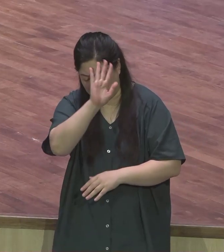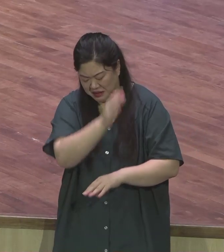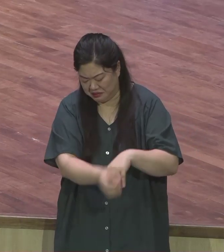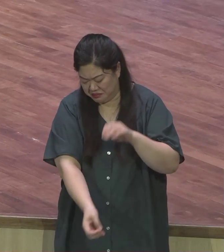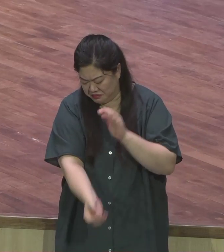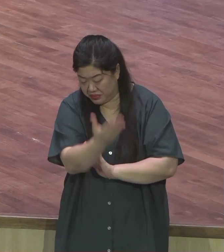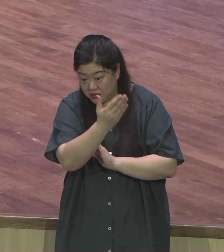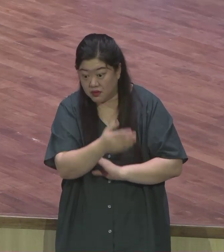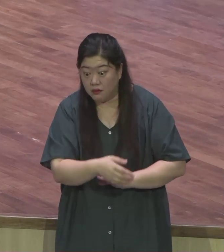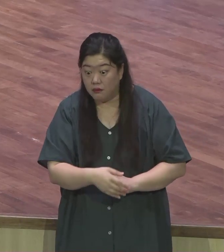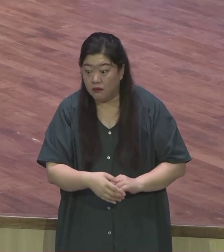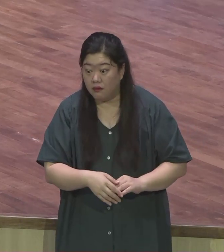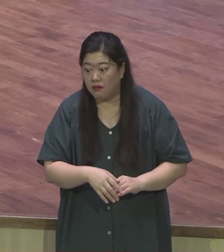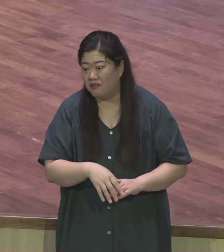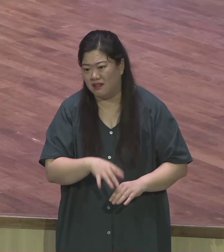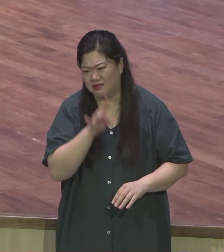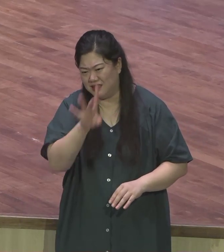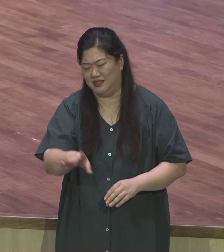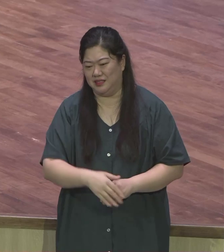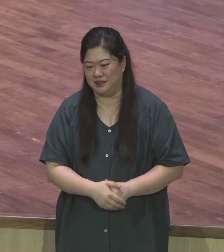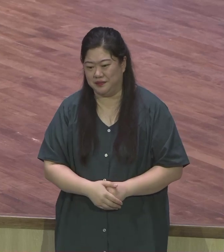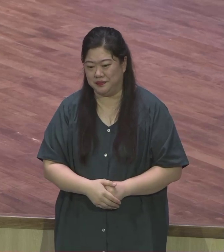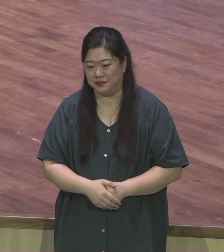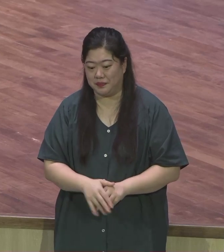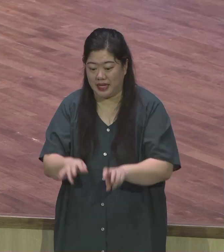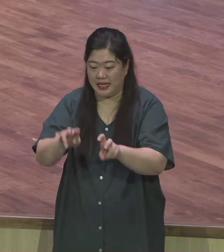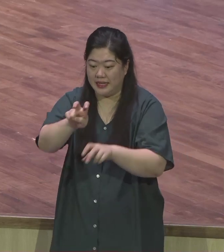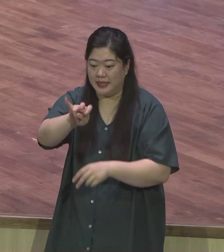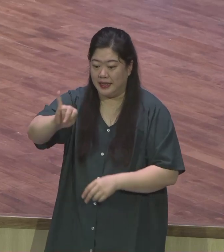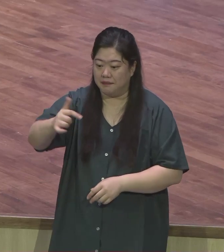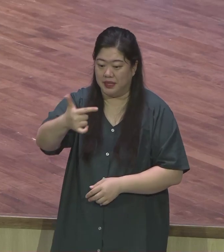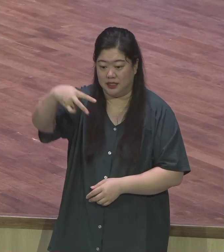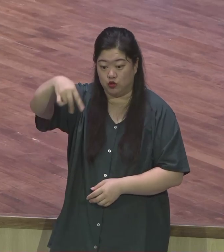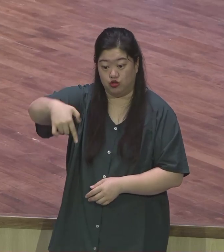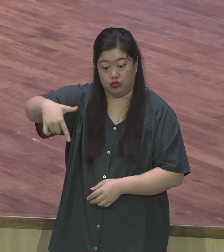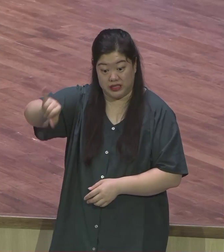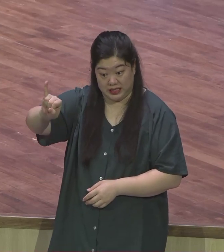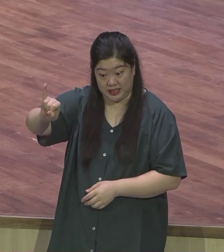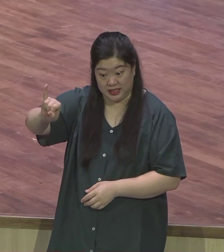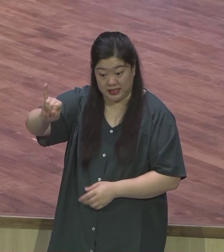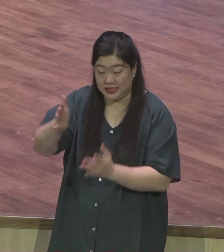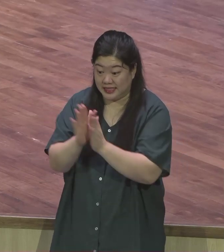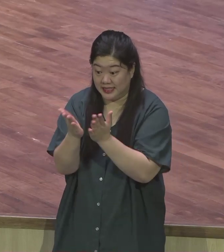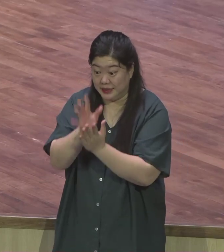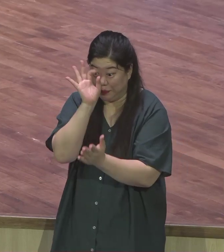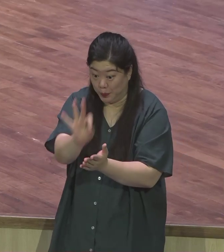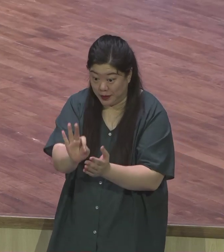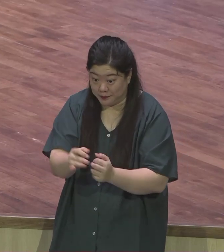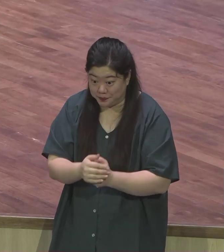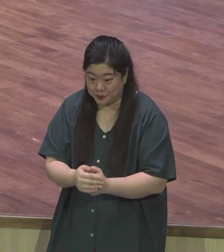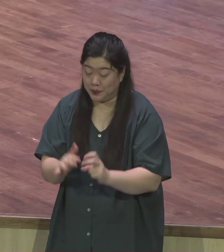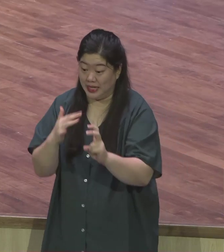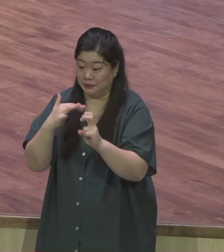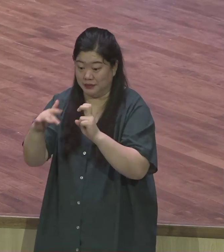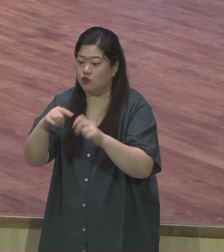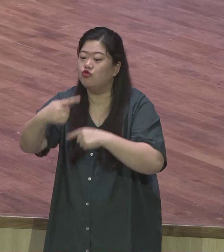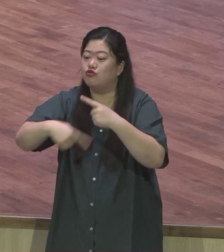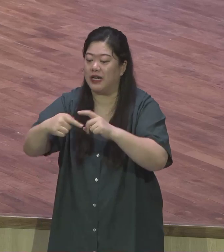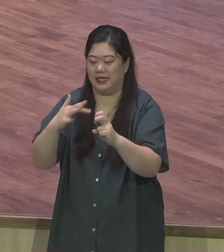민숙의 11장에 보면 이스라엘 백성들이 만나만 먹으면서 불평불만을 합니다 그러면서 모세가 하나님께 하소연을 합니다